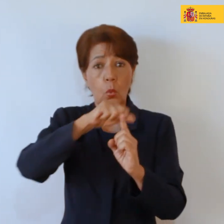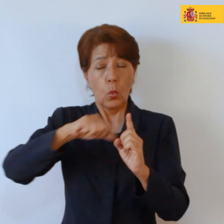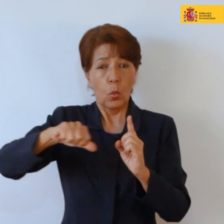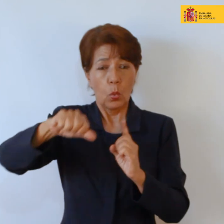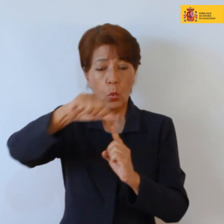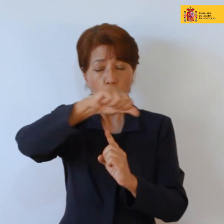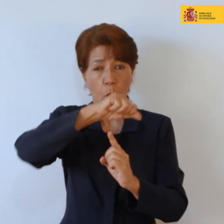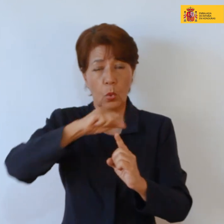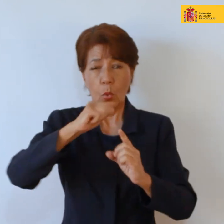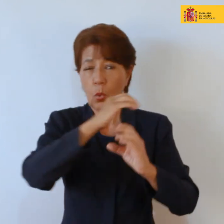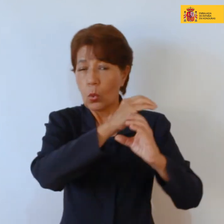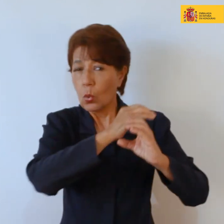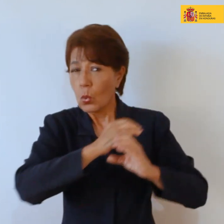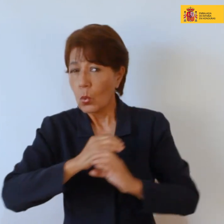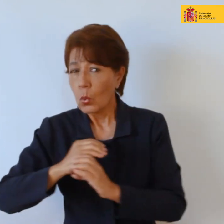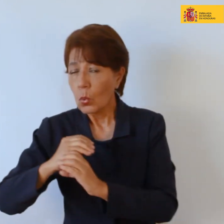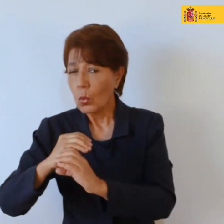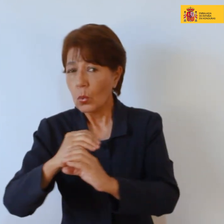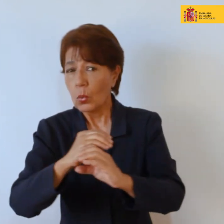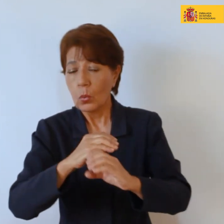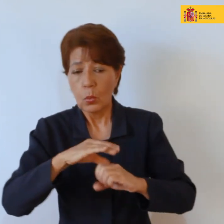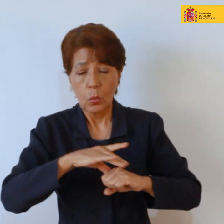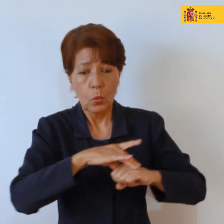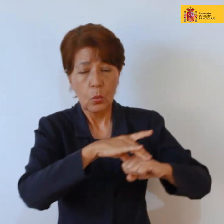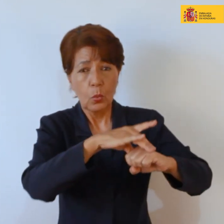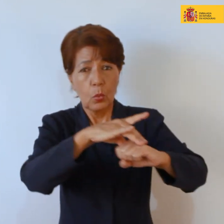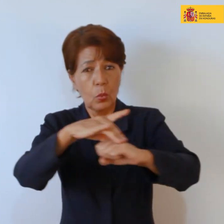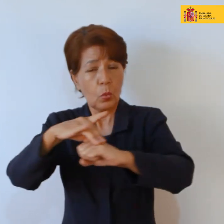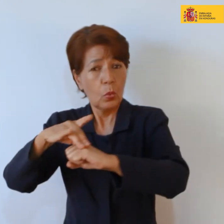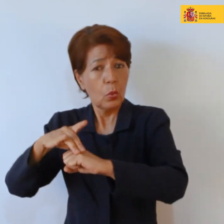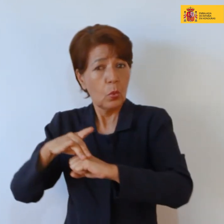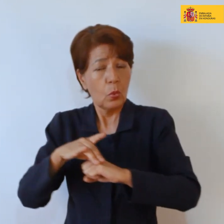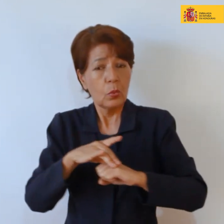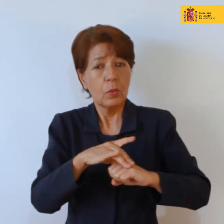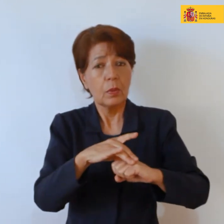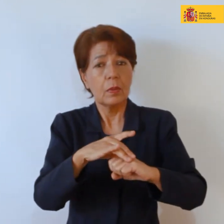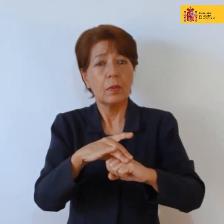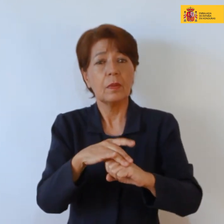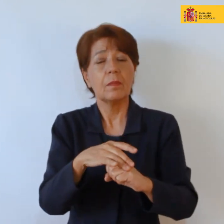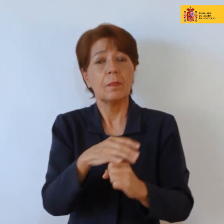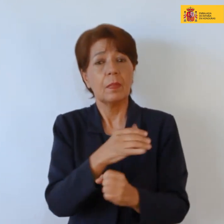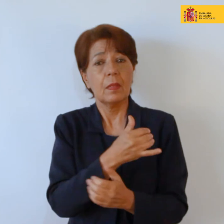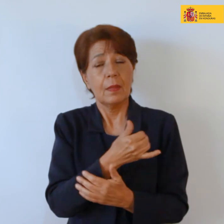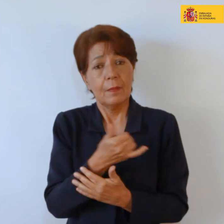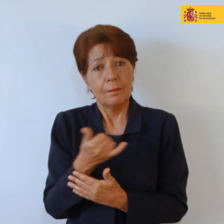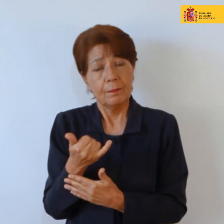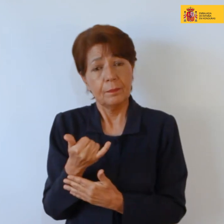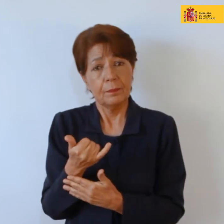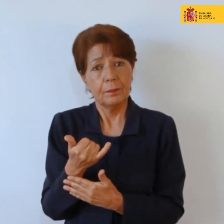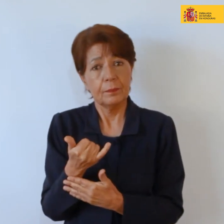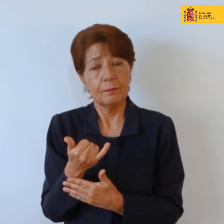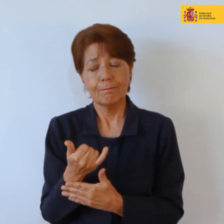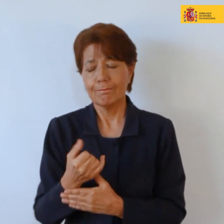tierra de cuidado con con sus congéneres y de y de lucha y